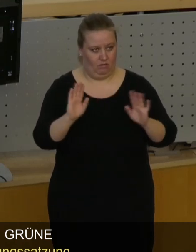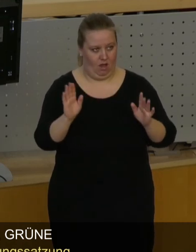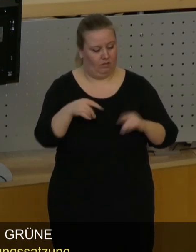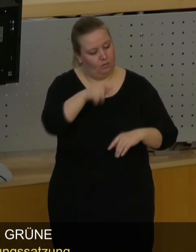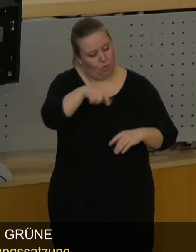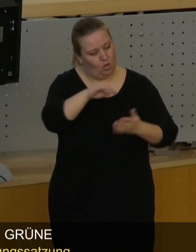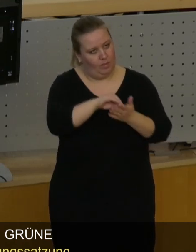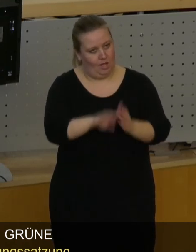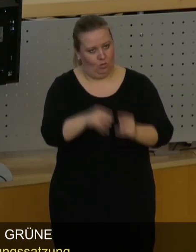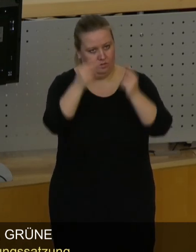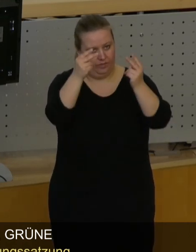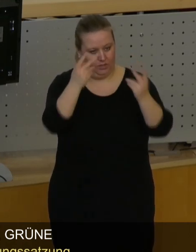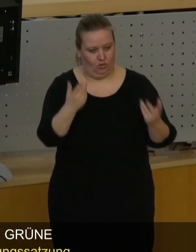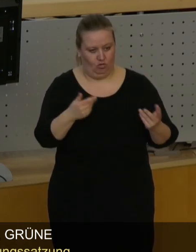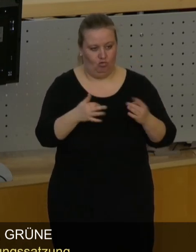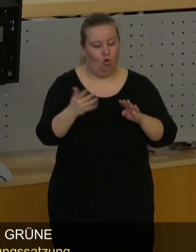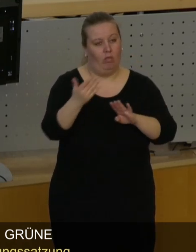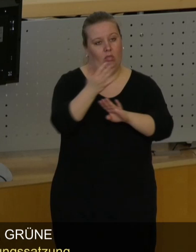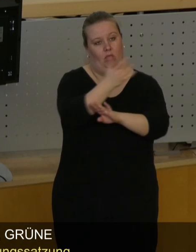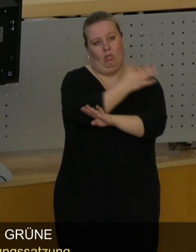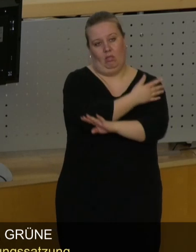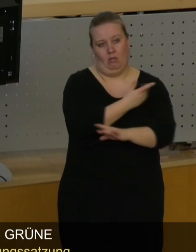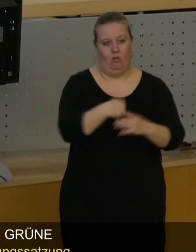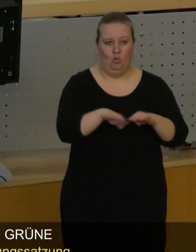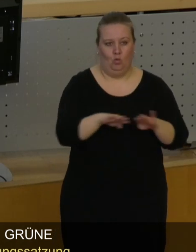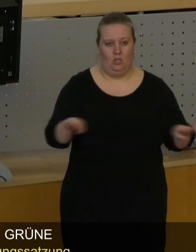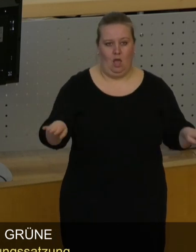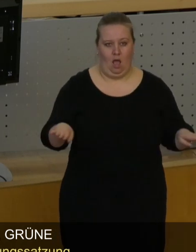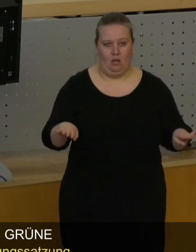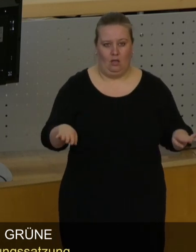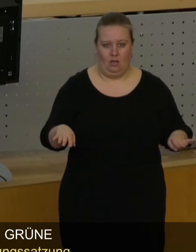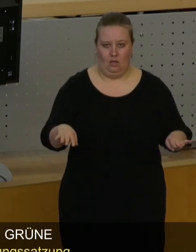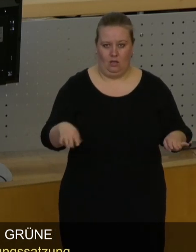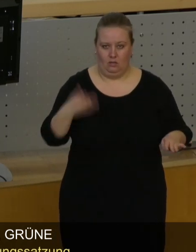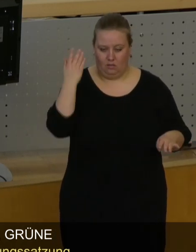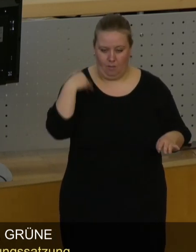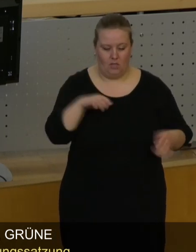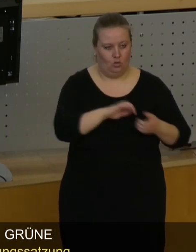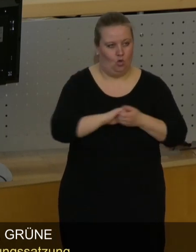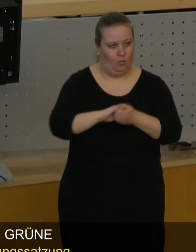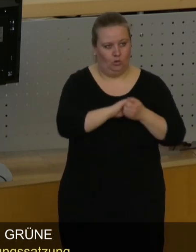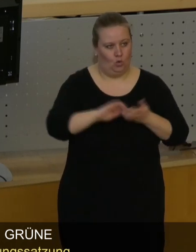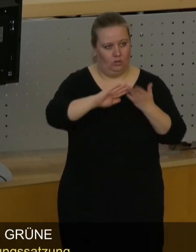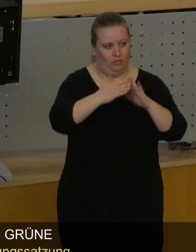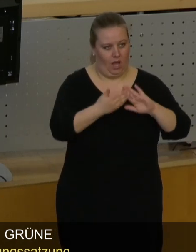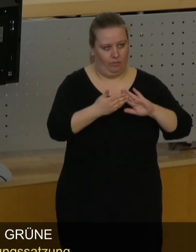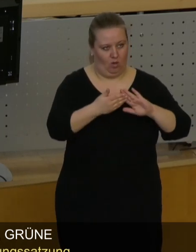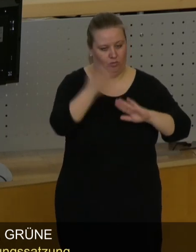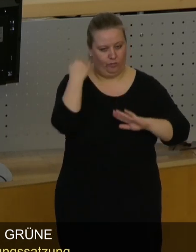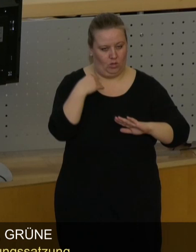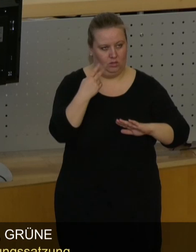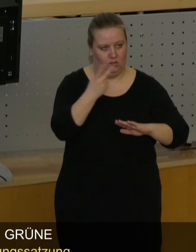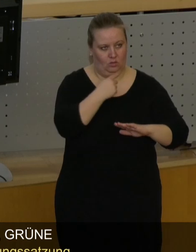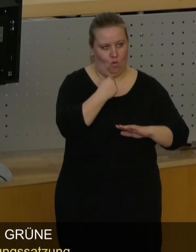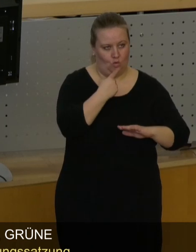Bürgerbeteiligungssatzung war im Übrigen schon bereits Grundlage und Teil der Kooperationsvereinbarung von